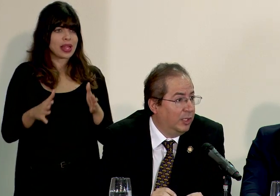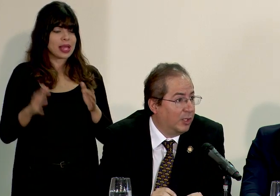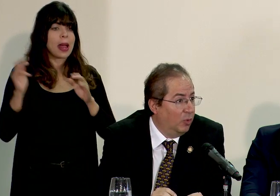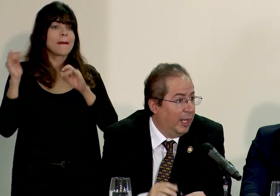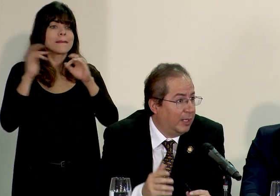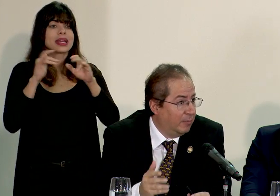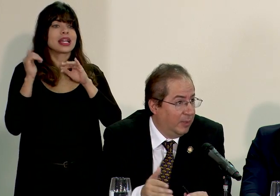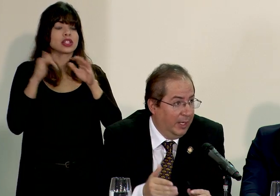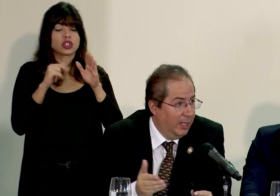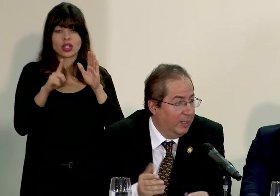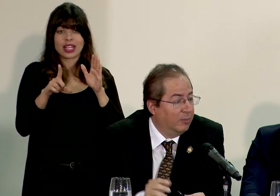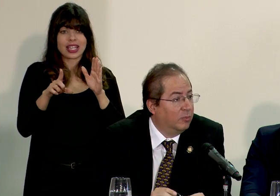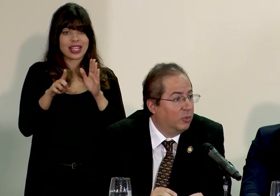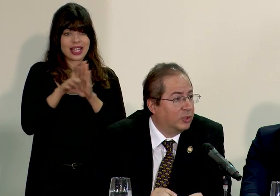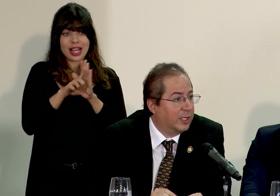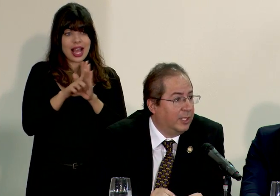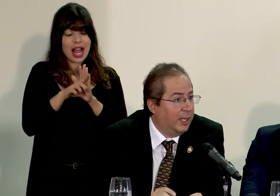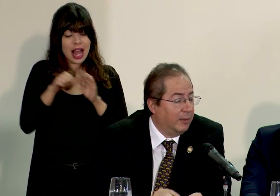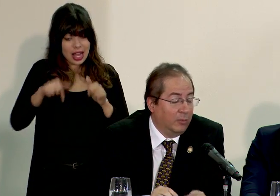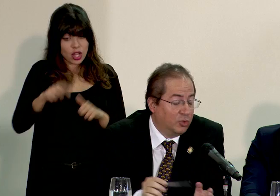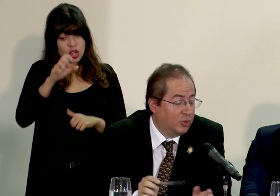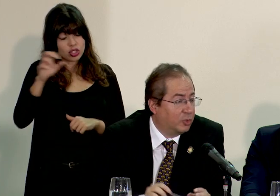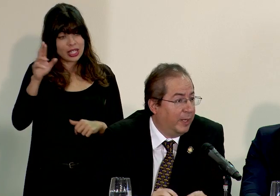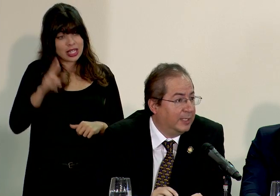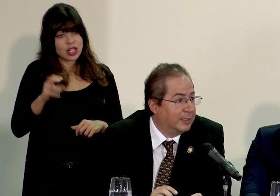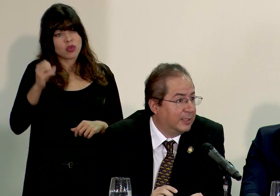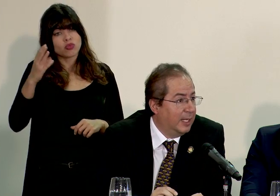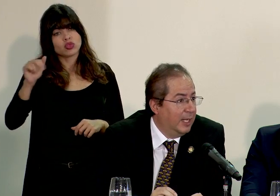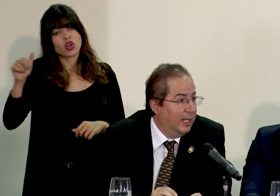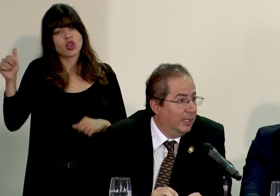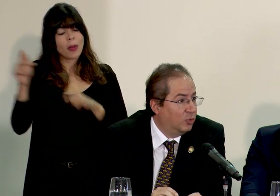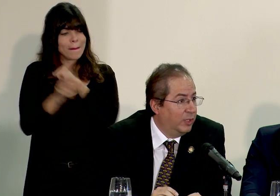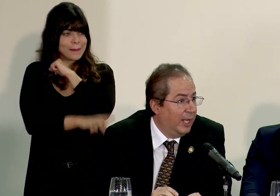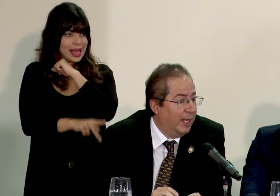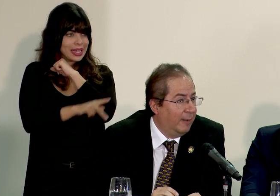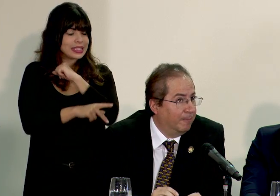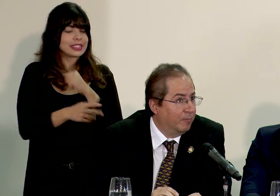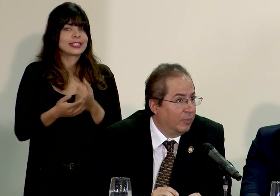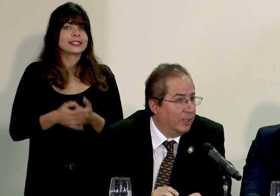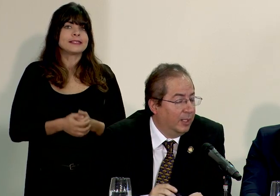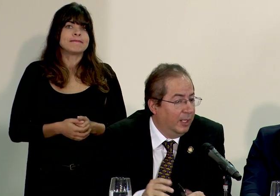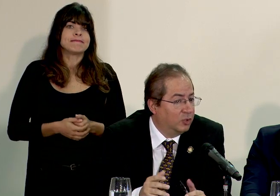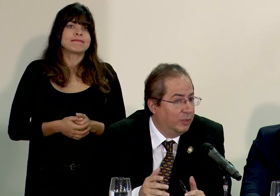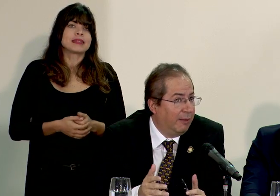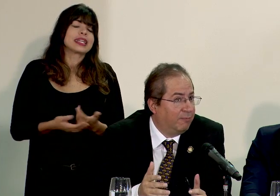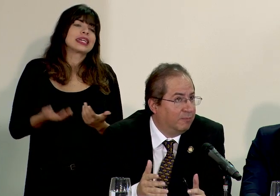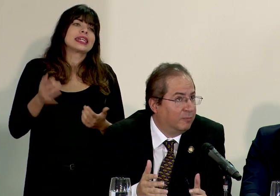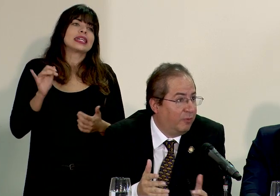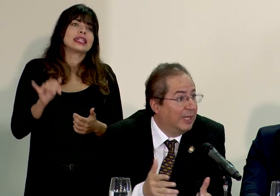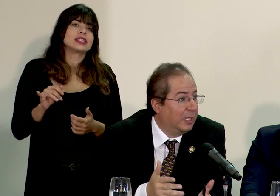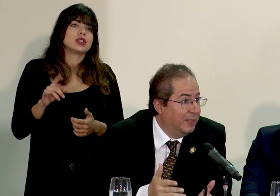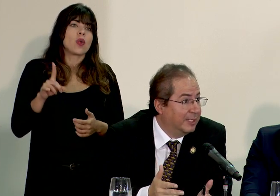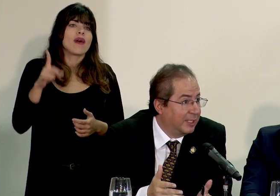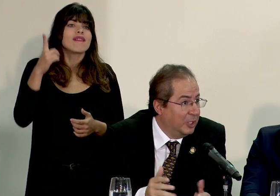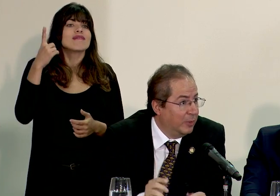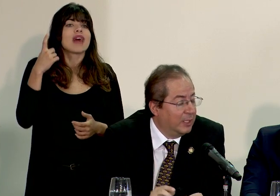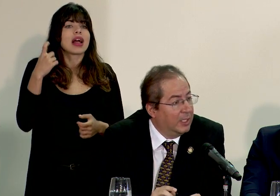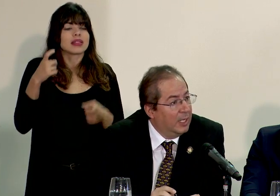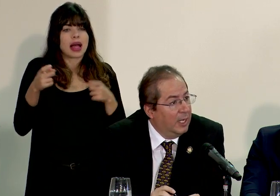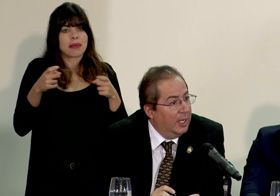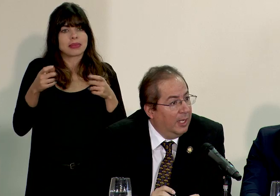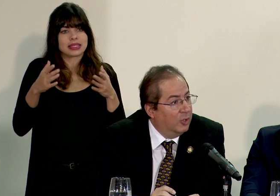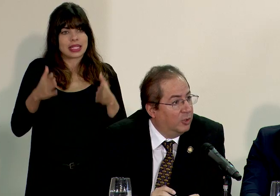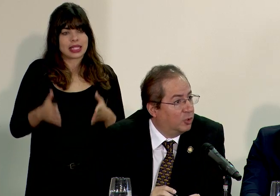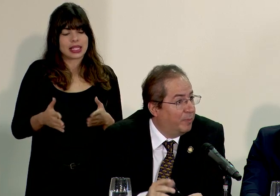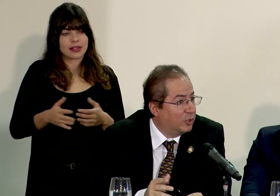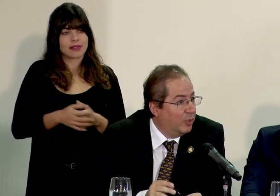migración irregular en Costa Rica y muchos otros países es una falta administrativa